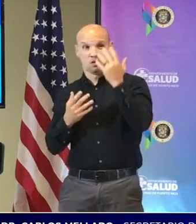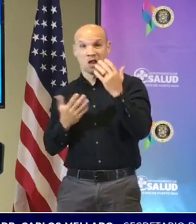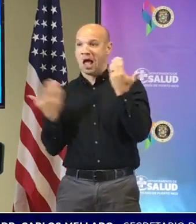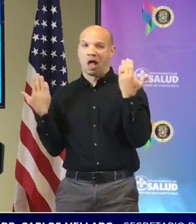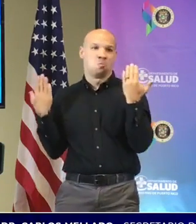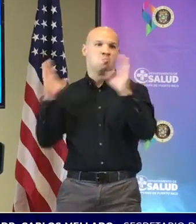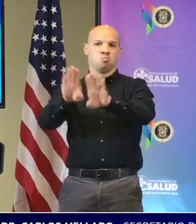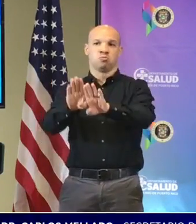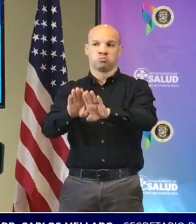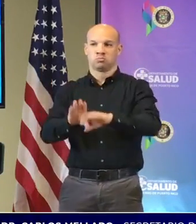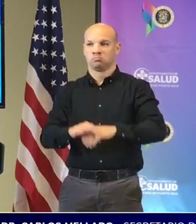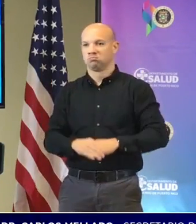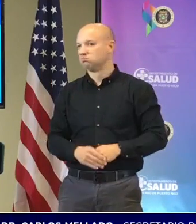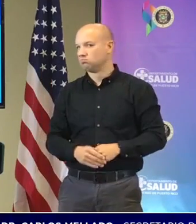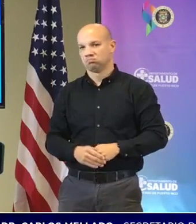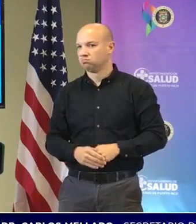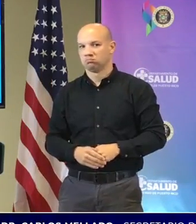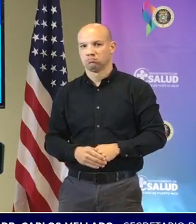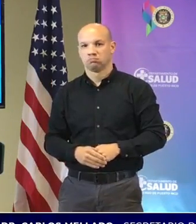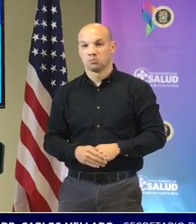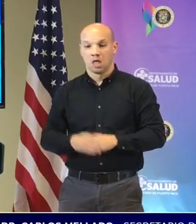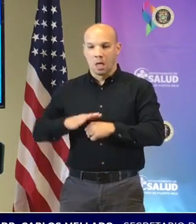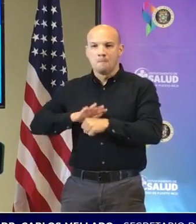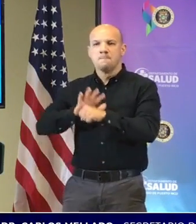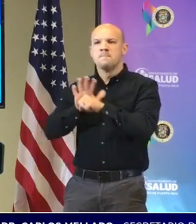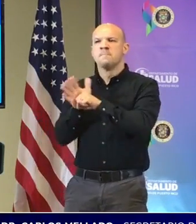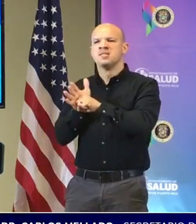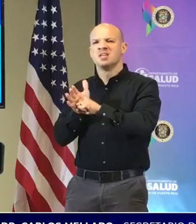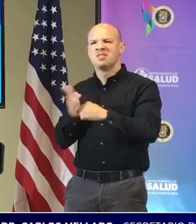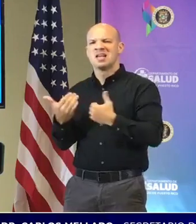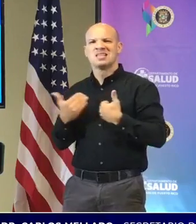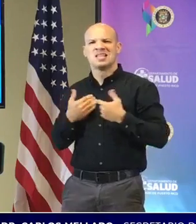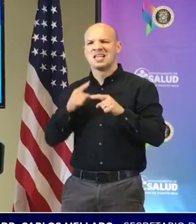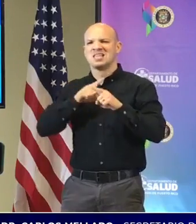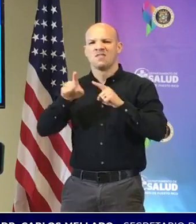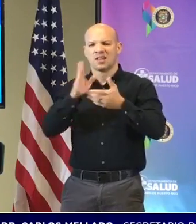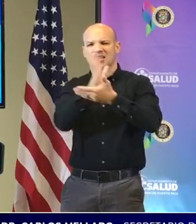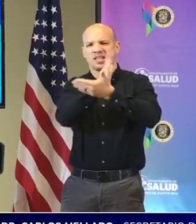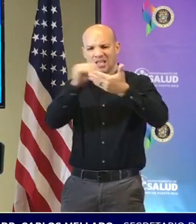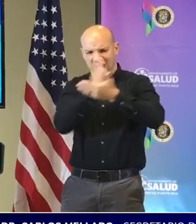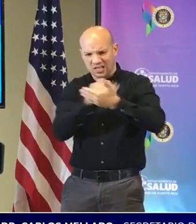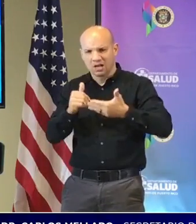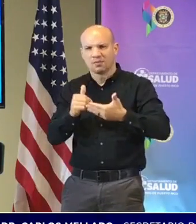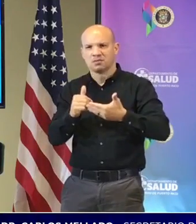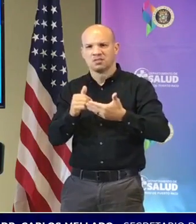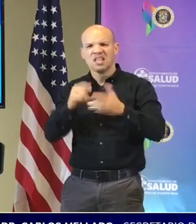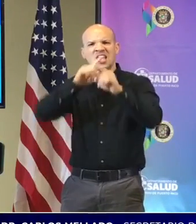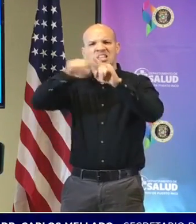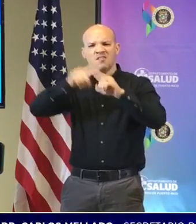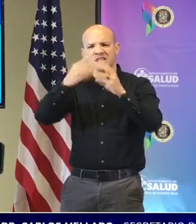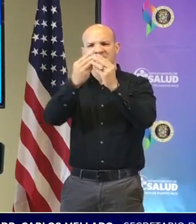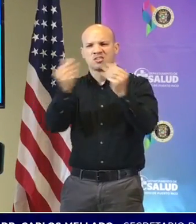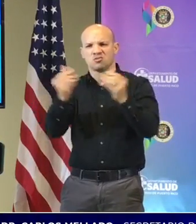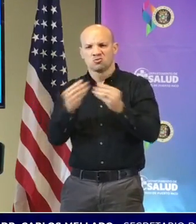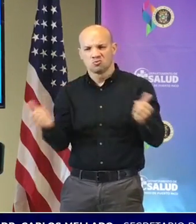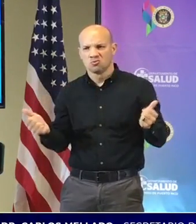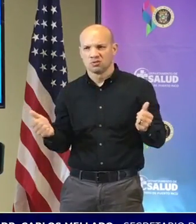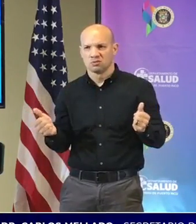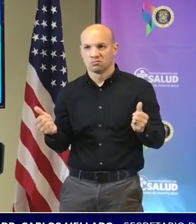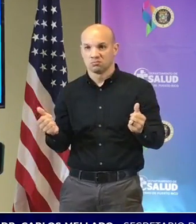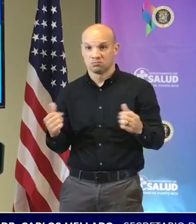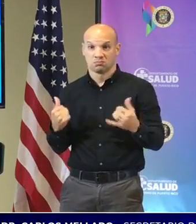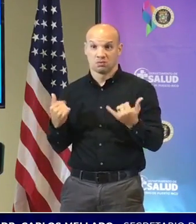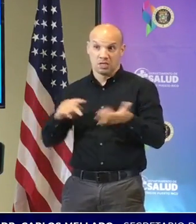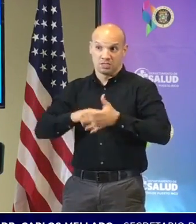la pandemia tiene diferentes diferentes momentos y diferentes soluciones en este momento hablar de lockdown pues claro que no o sea